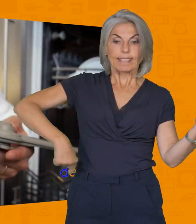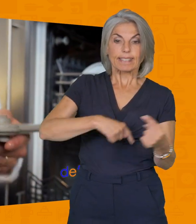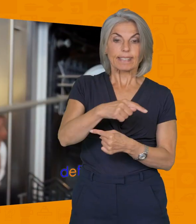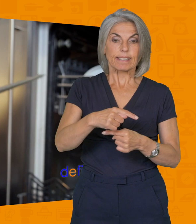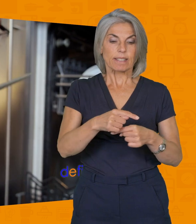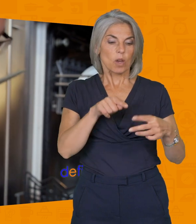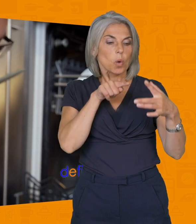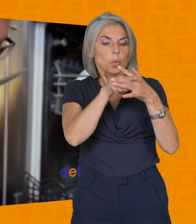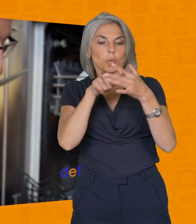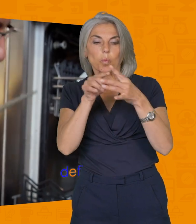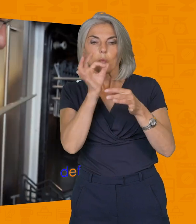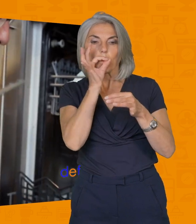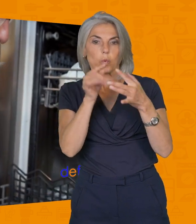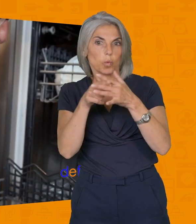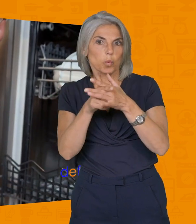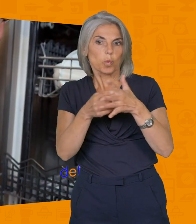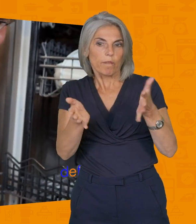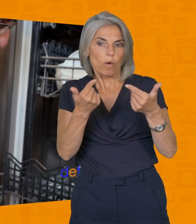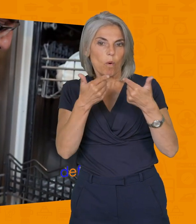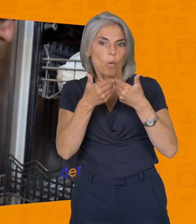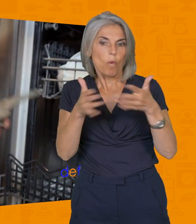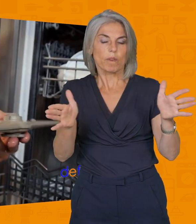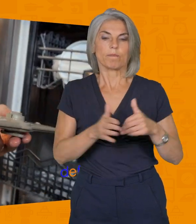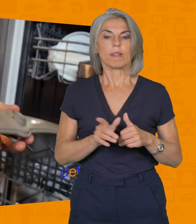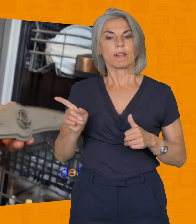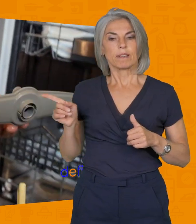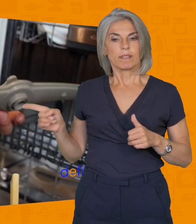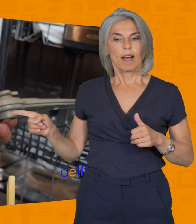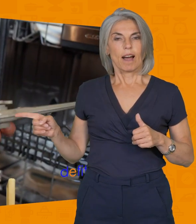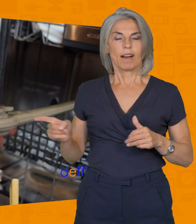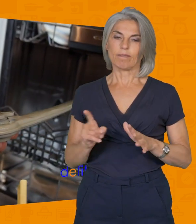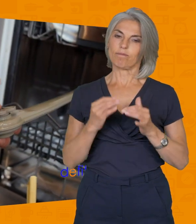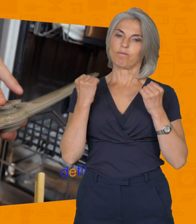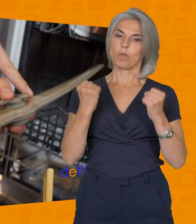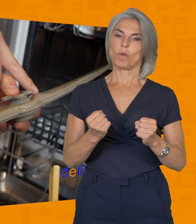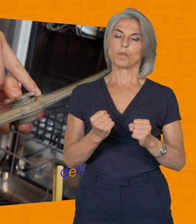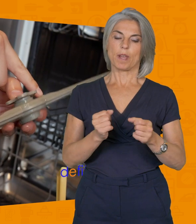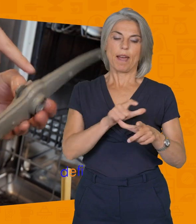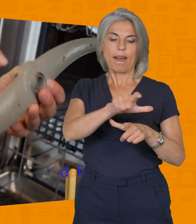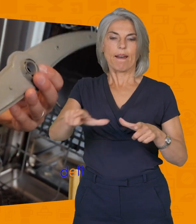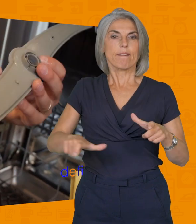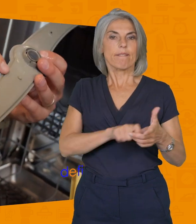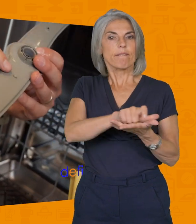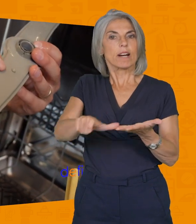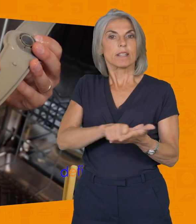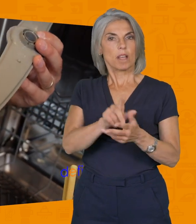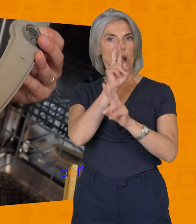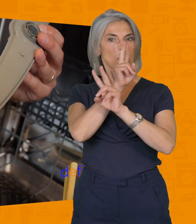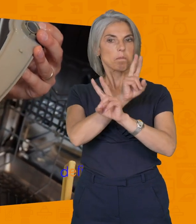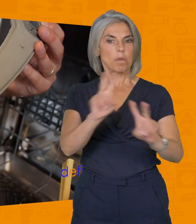qui peut boucher les hélices. Ceci vous permet vraiment d'avoir votre vaisselle qui est toujours nickel, qui n'est